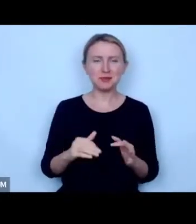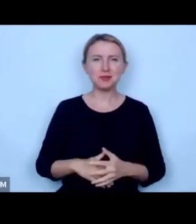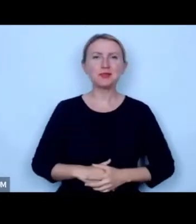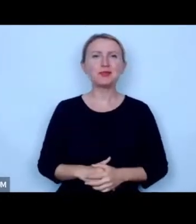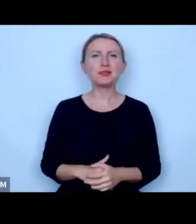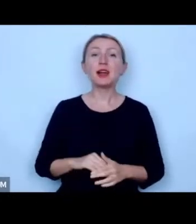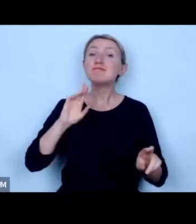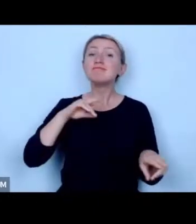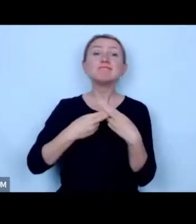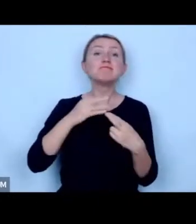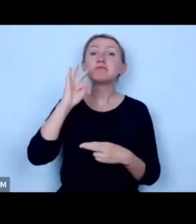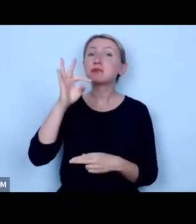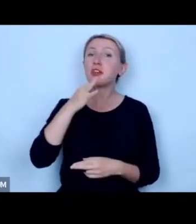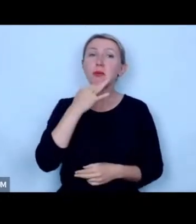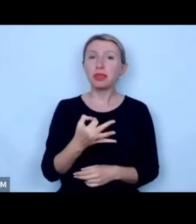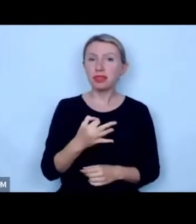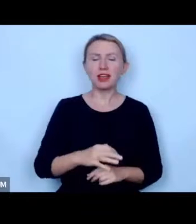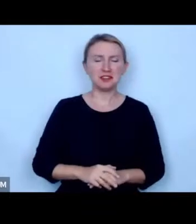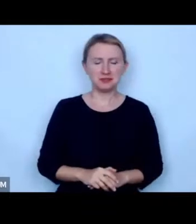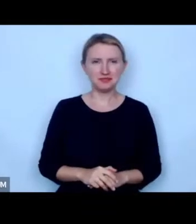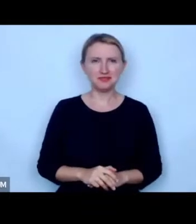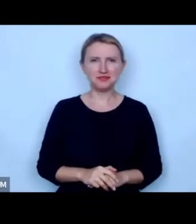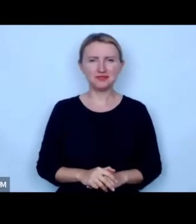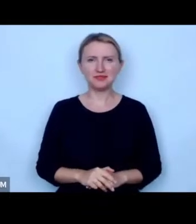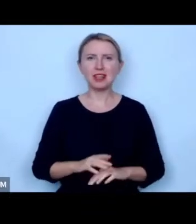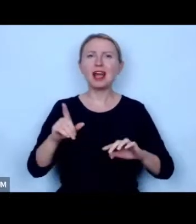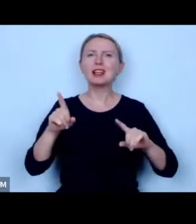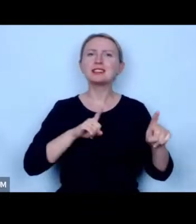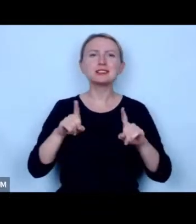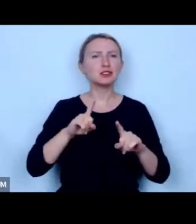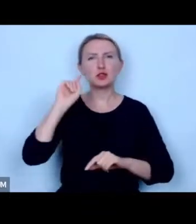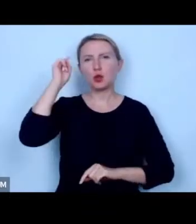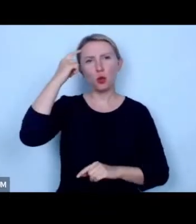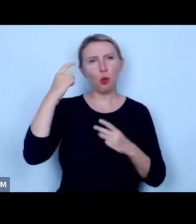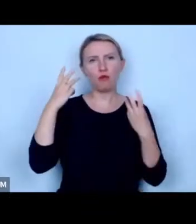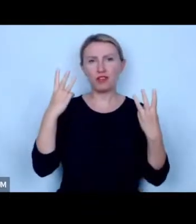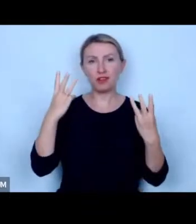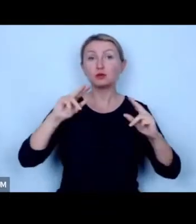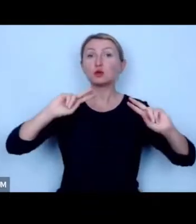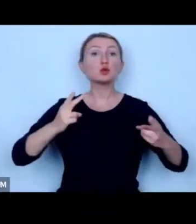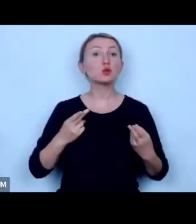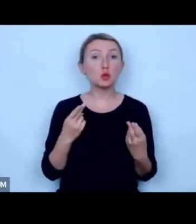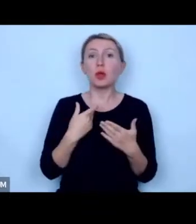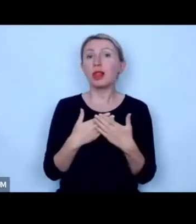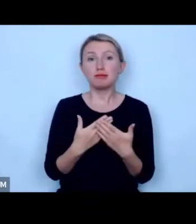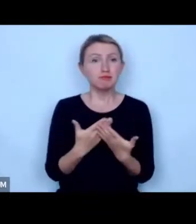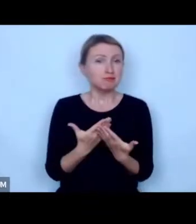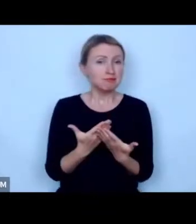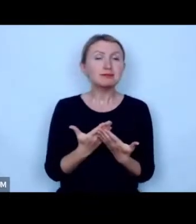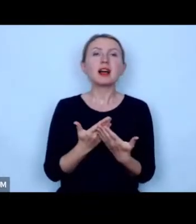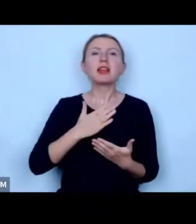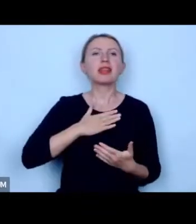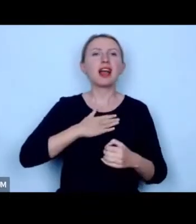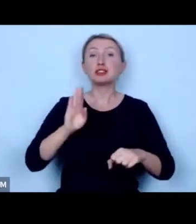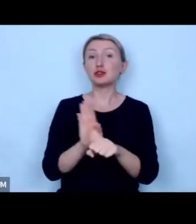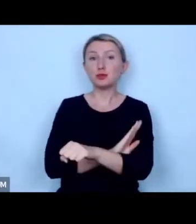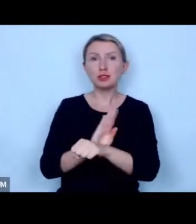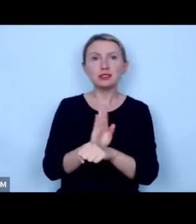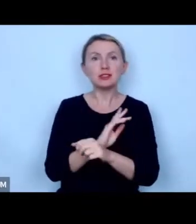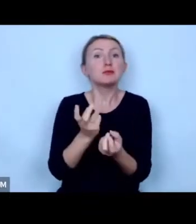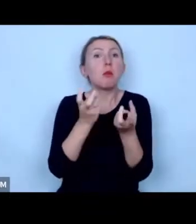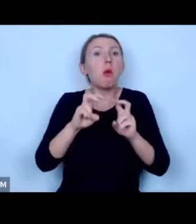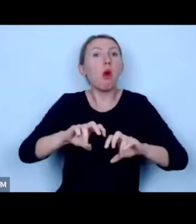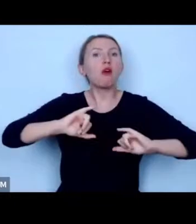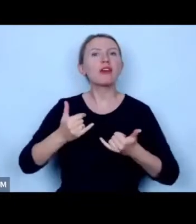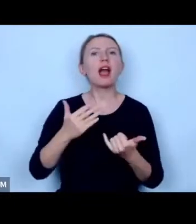odpowiadając na Twoje pytanie więc znaczenie jest to kluczowe wynika po prostu z tego że nasz biznes w ogóle zrodził się z